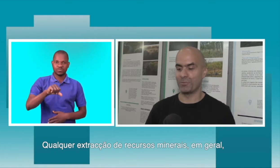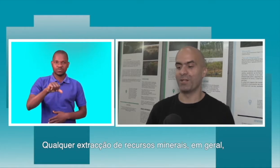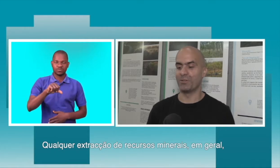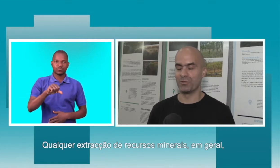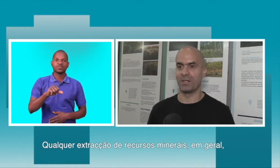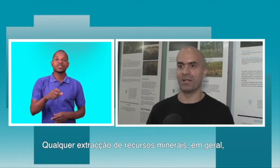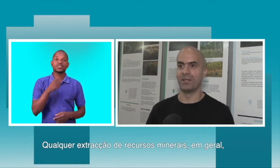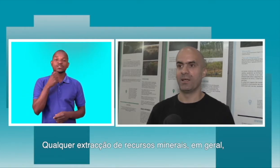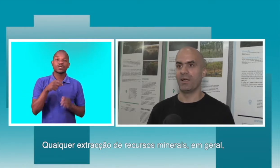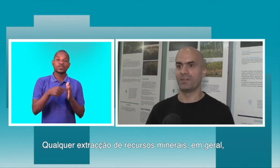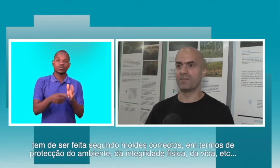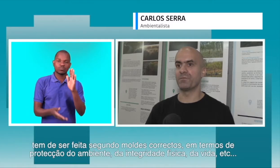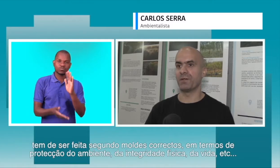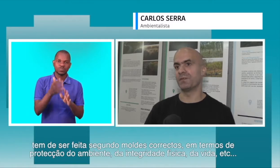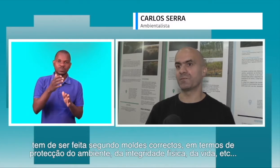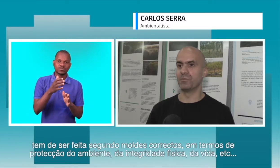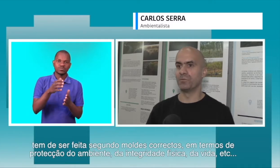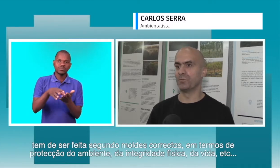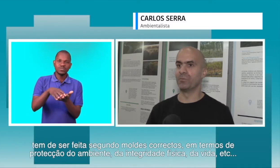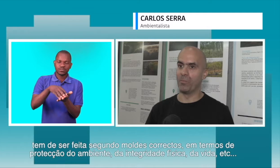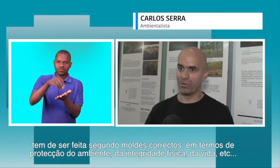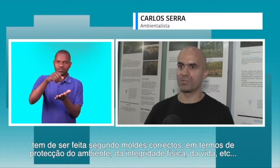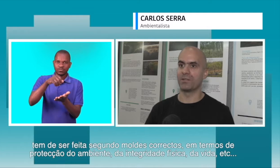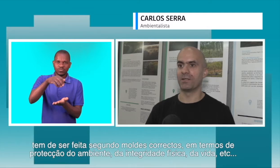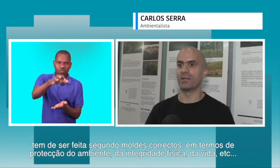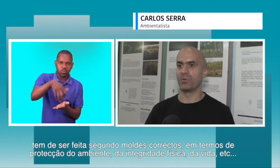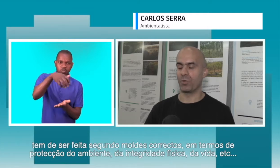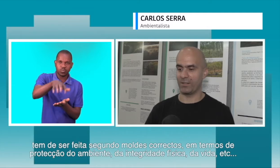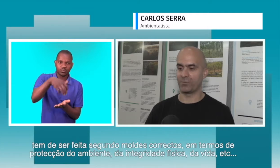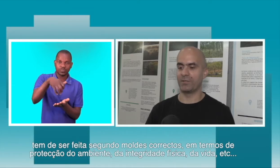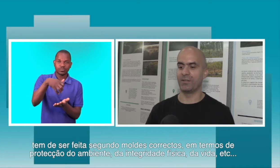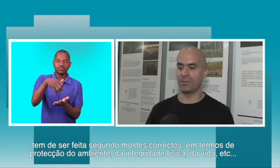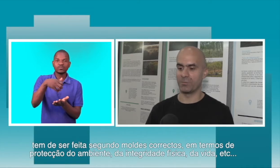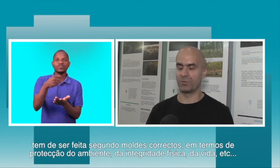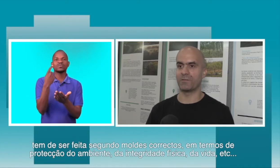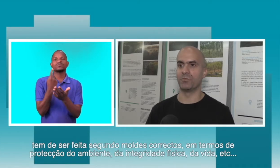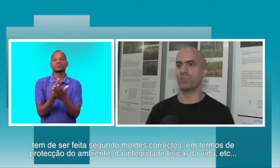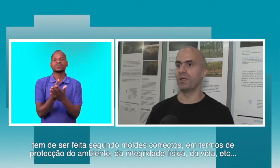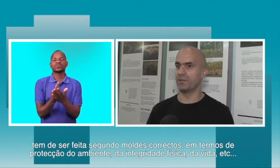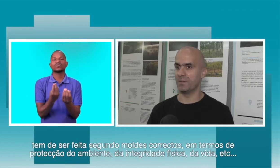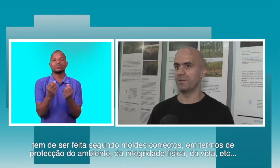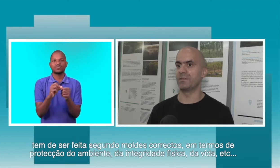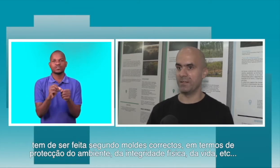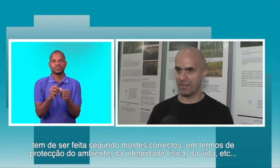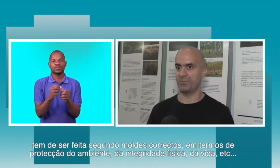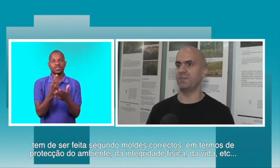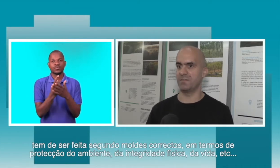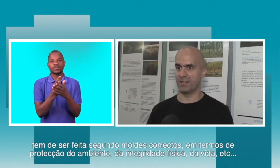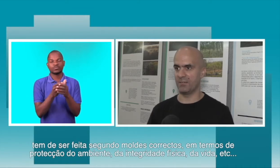minerais no geral, ela tem que ser feita segundo moldes corretos, em termos de proteção do ambiente e da integridade física, da